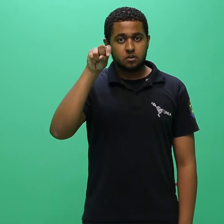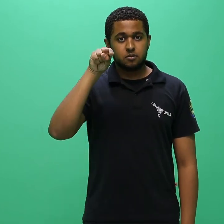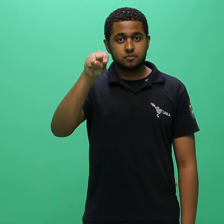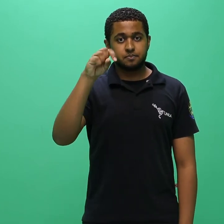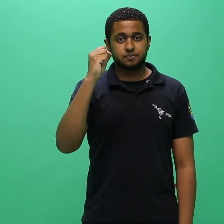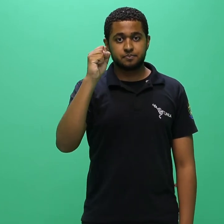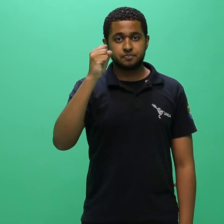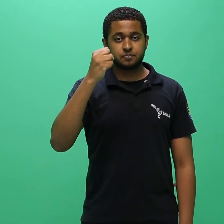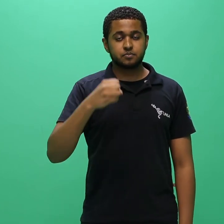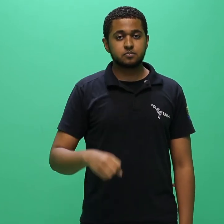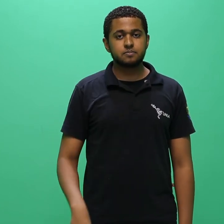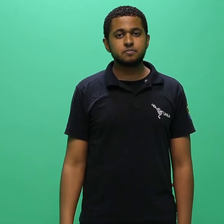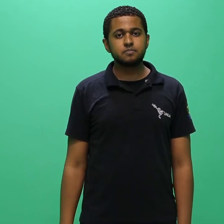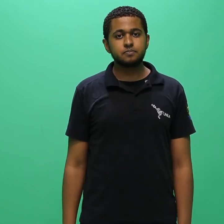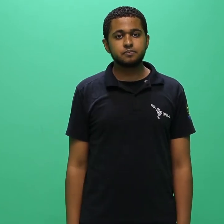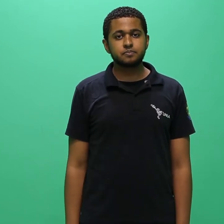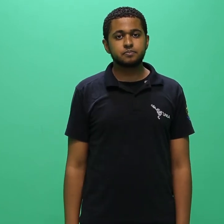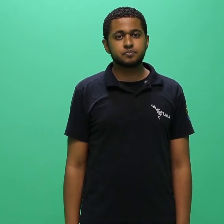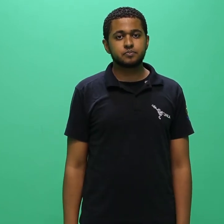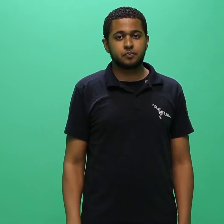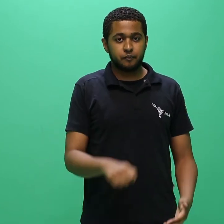5.8.1.